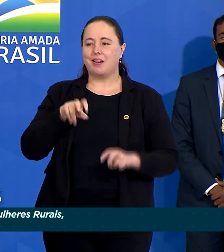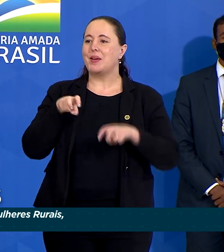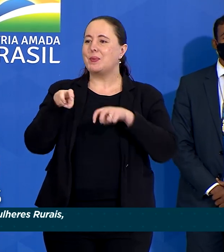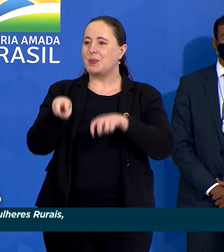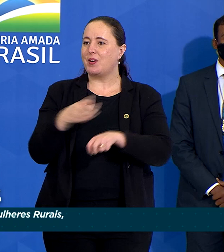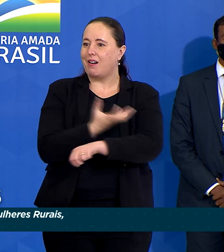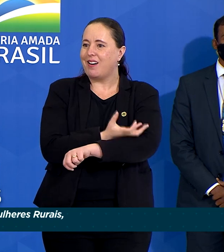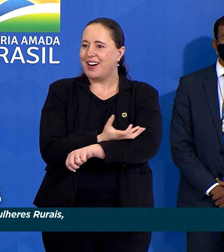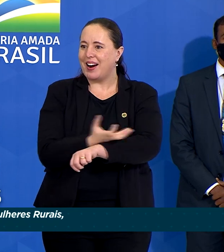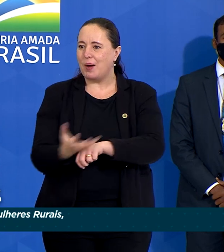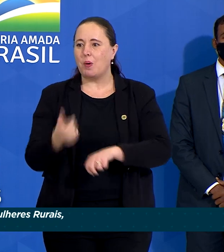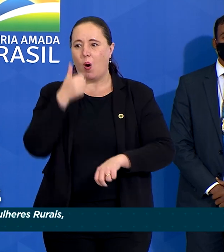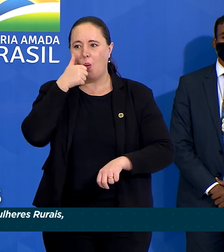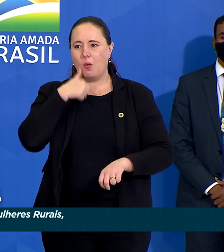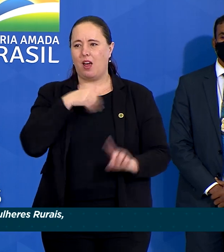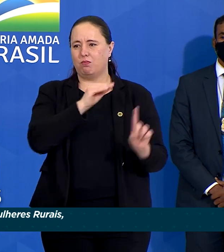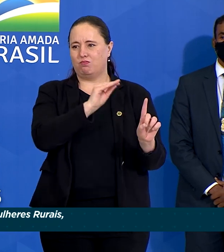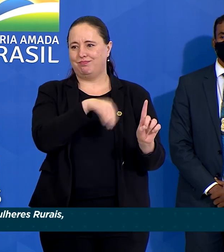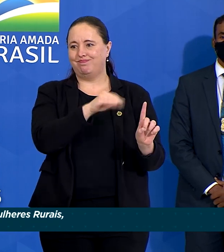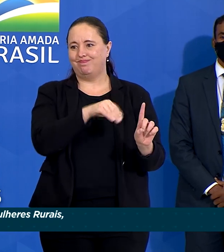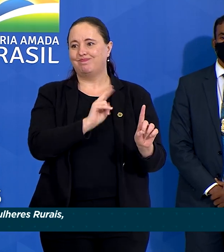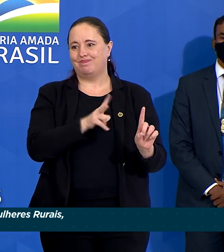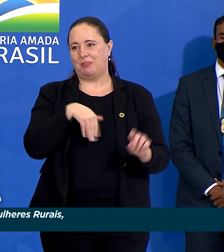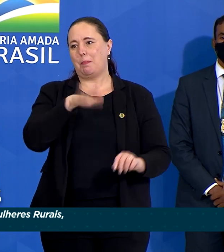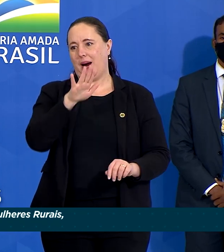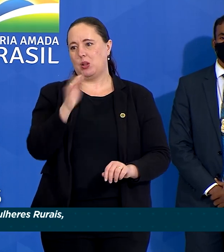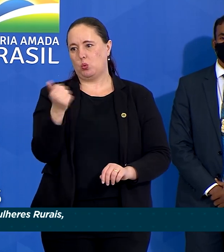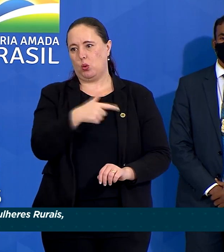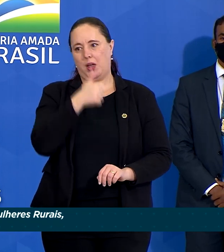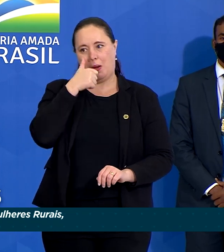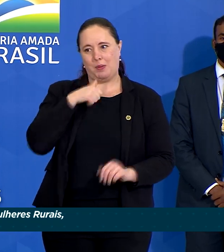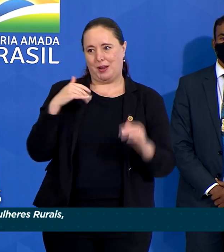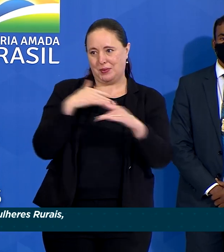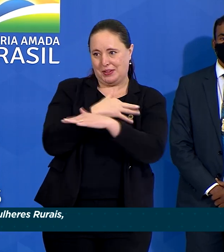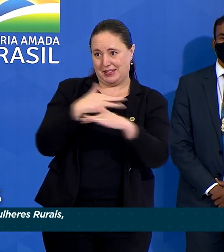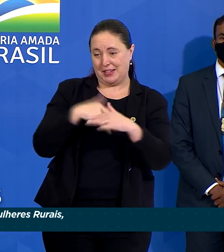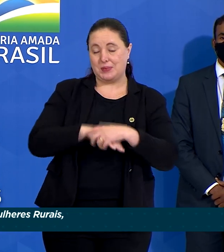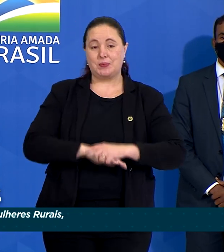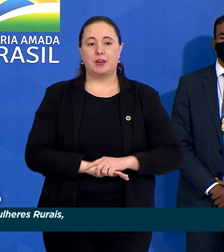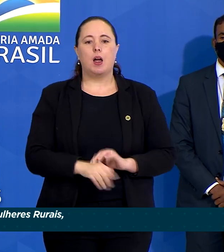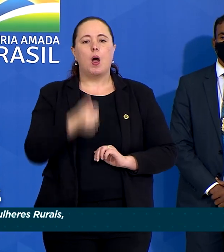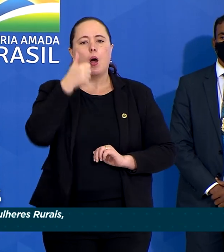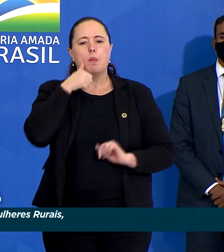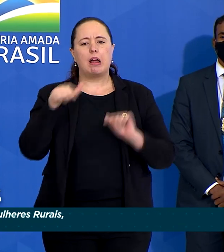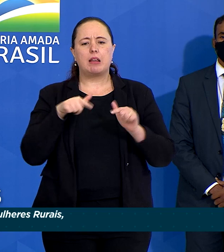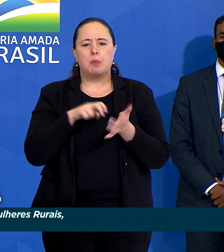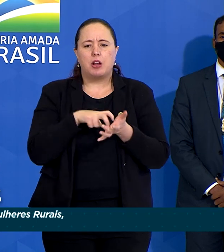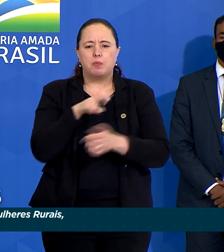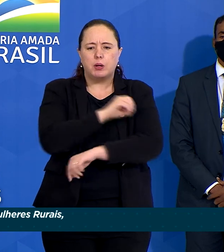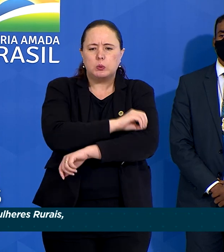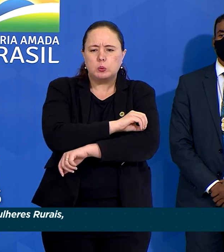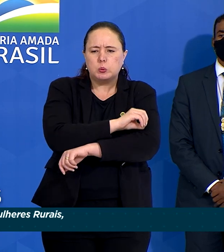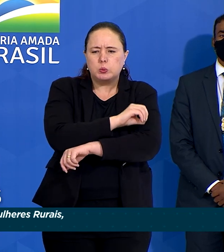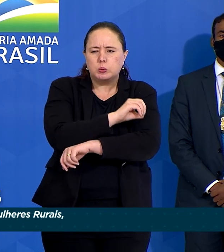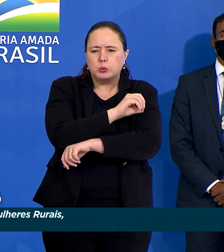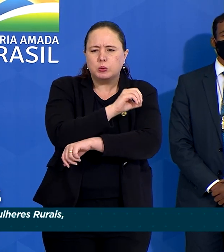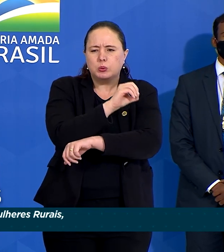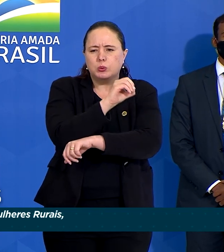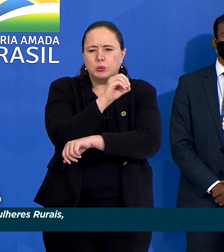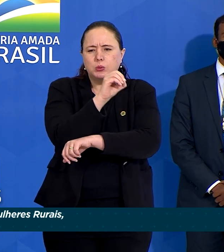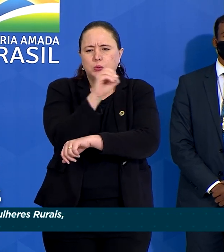aquelas que são mais vulneráveis. Aquelas que trabalham de manhã, quando o sol nasce,